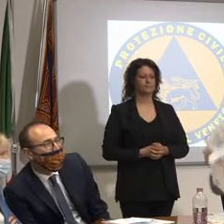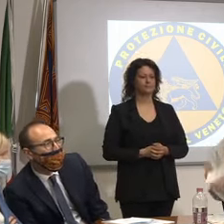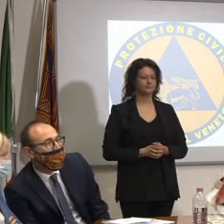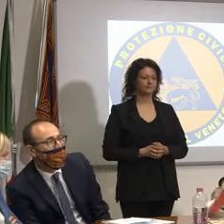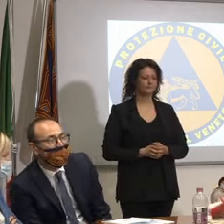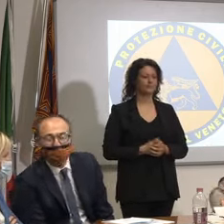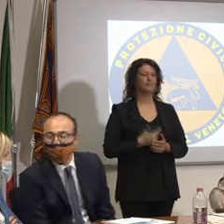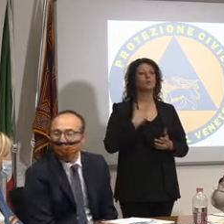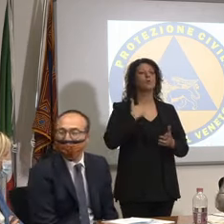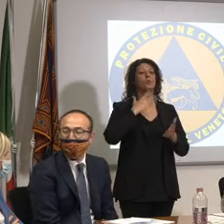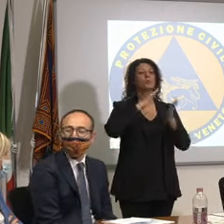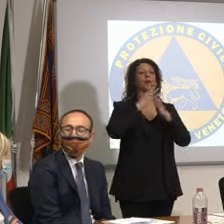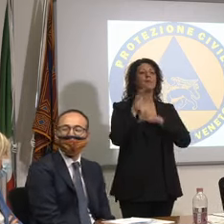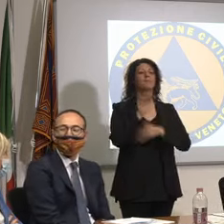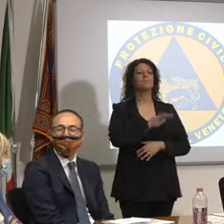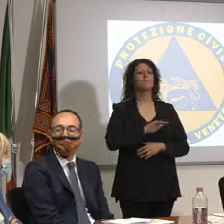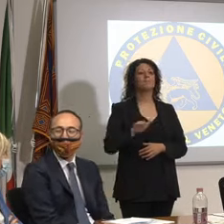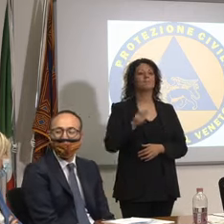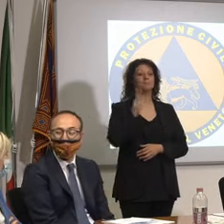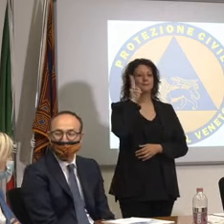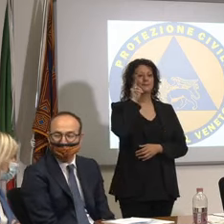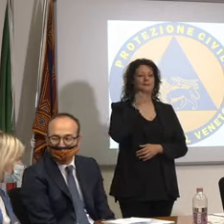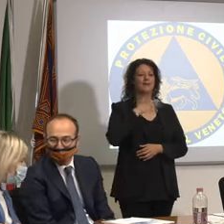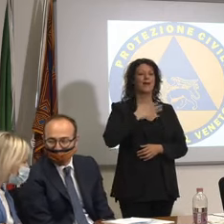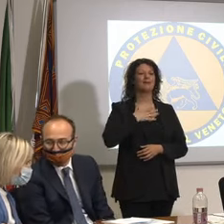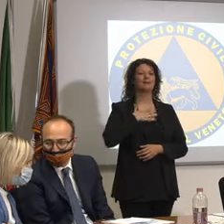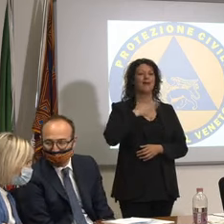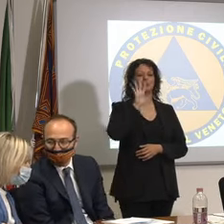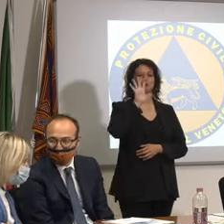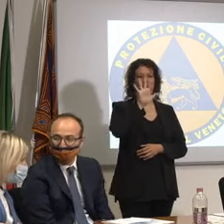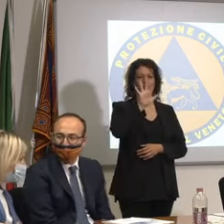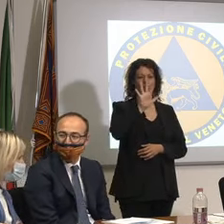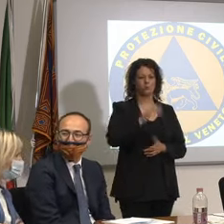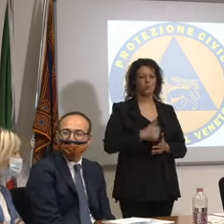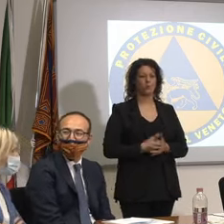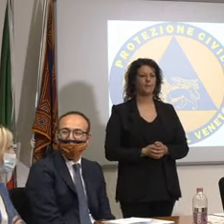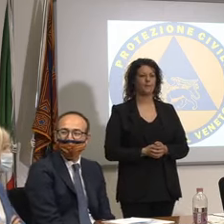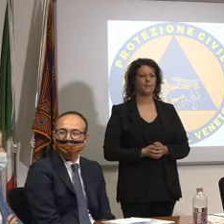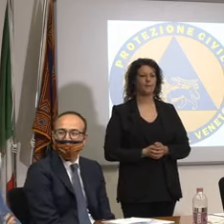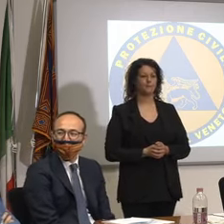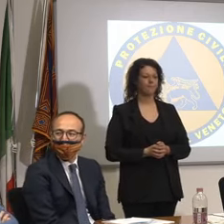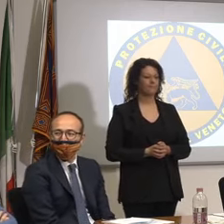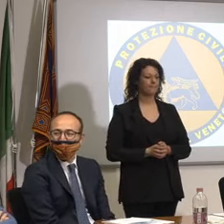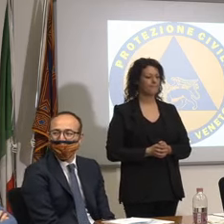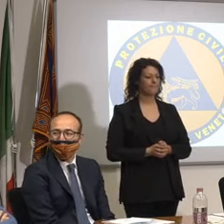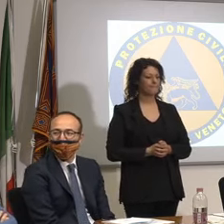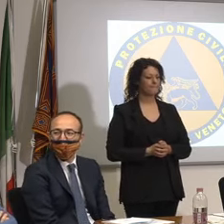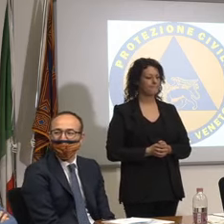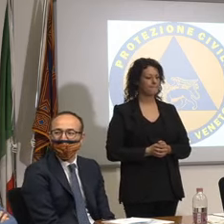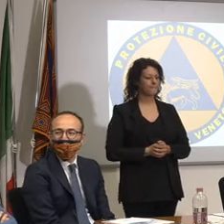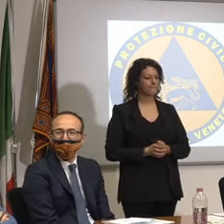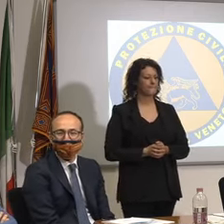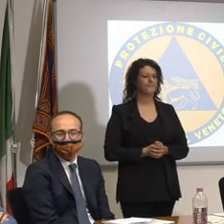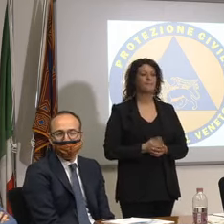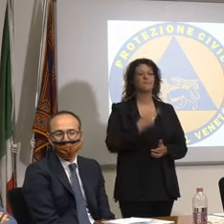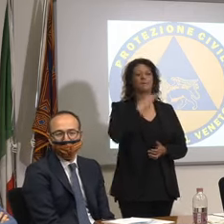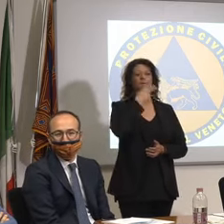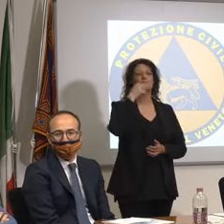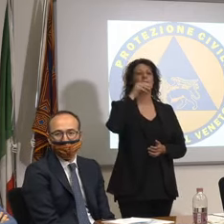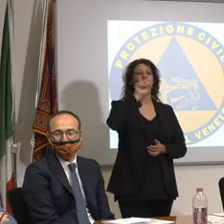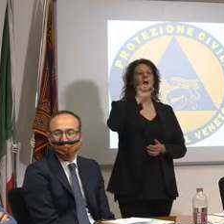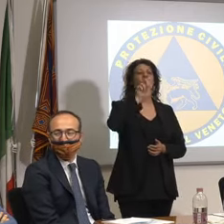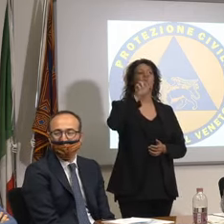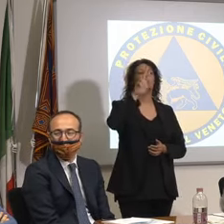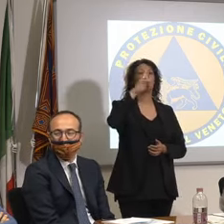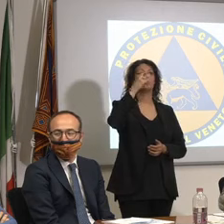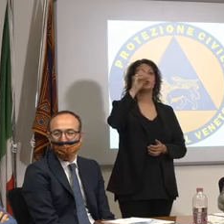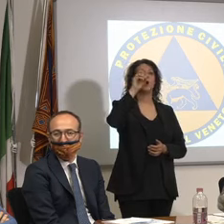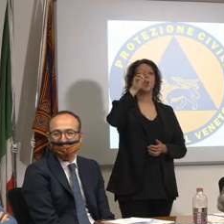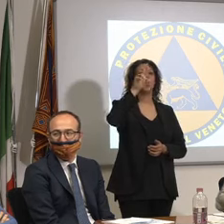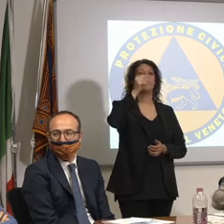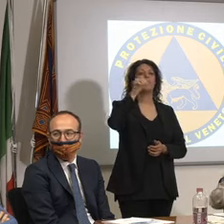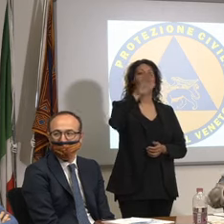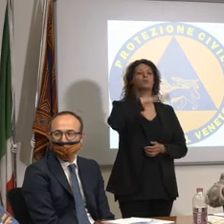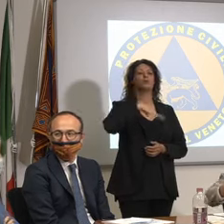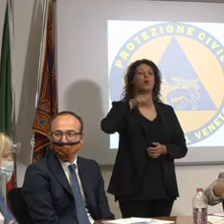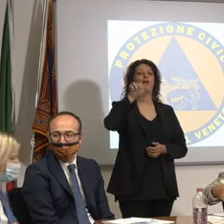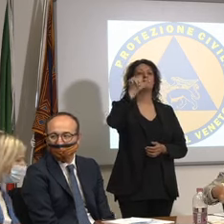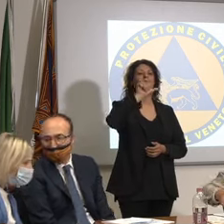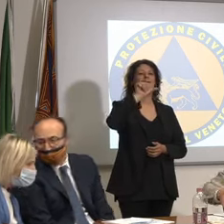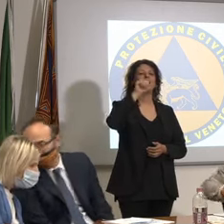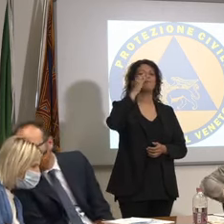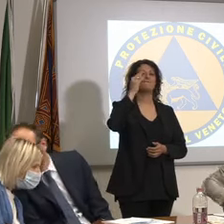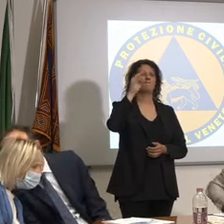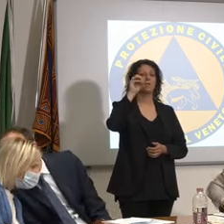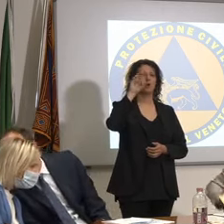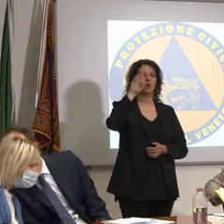poi c'è una bimba di cinque anni guardate io ne prendo su una manciata venendo giù Aurora del Pupo del San Fior guardate cinque